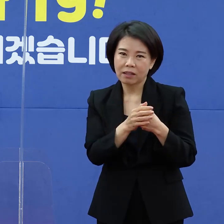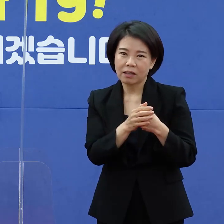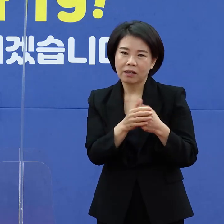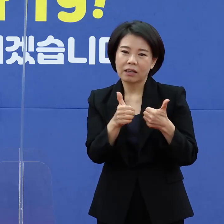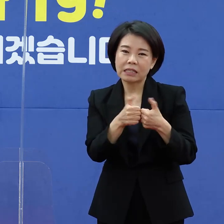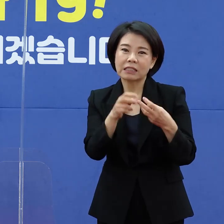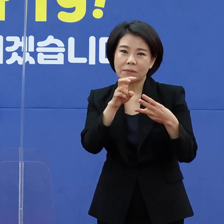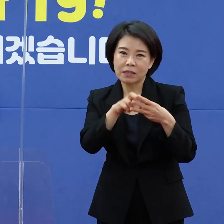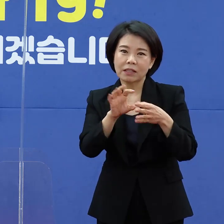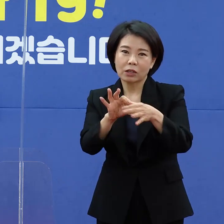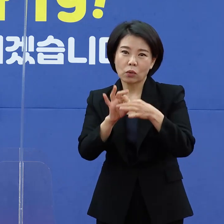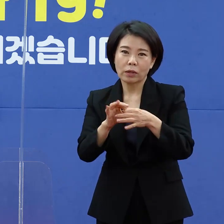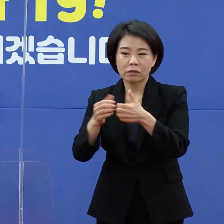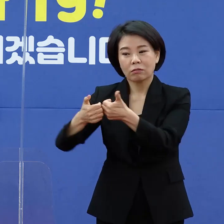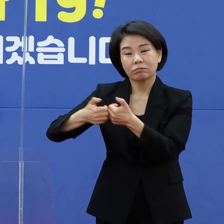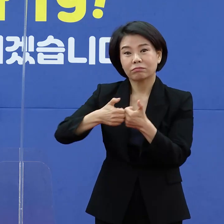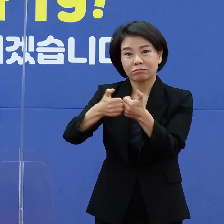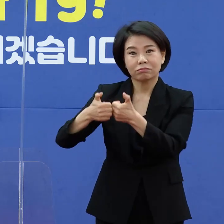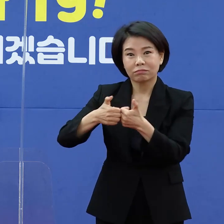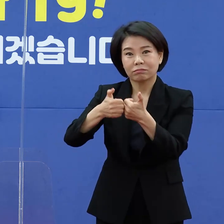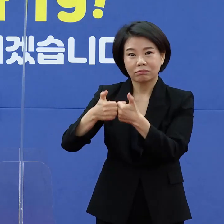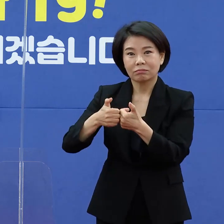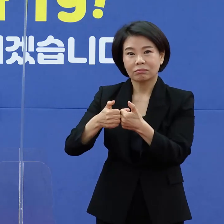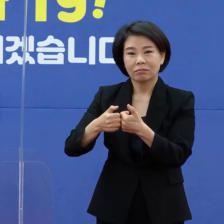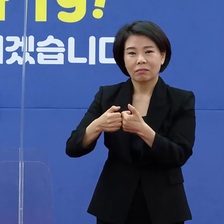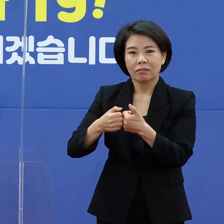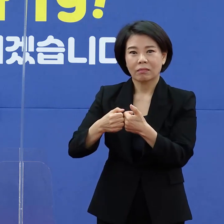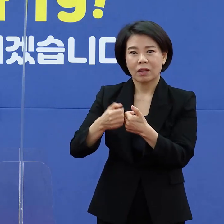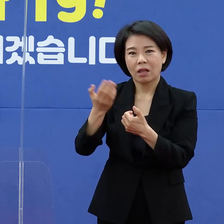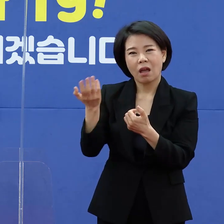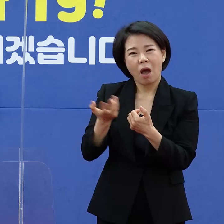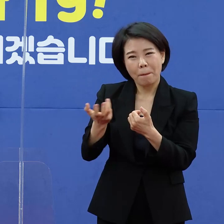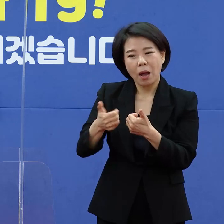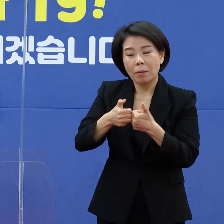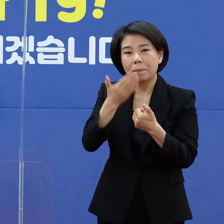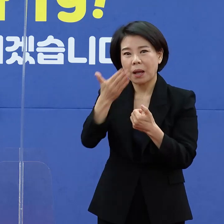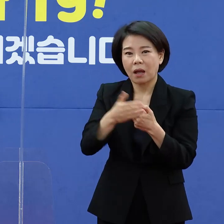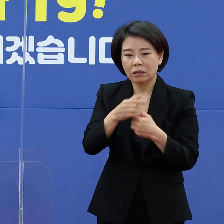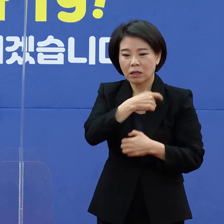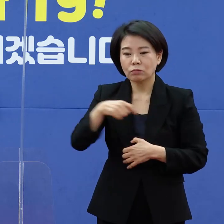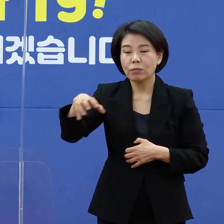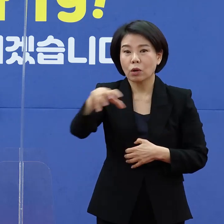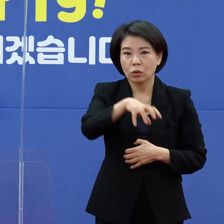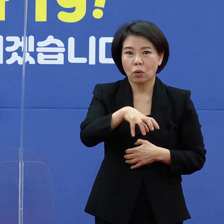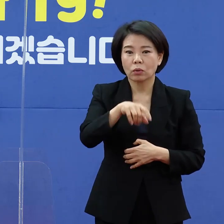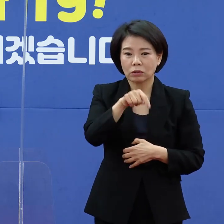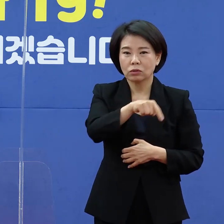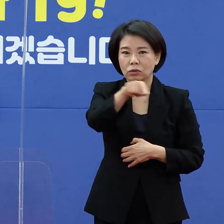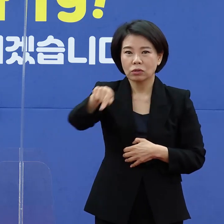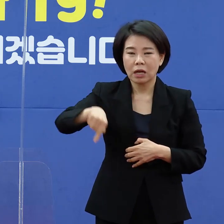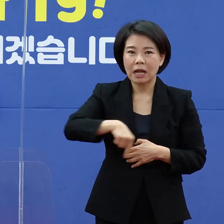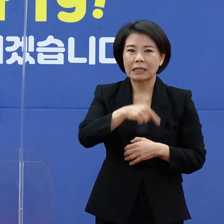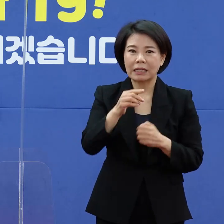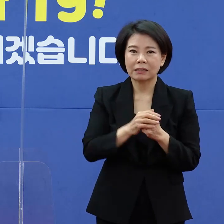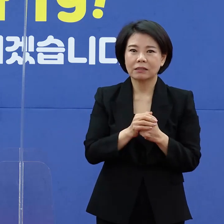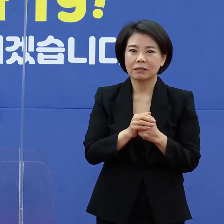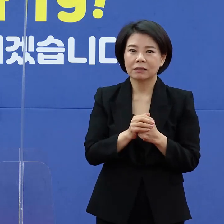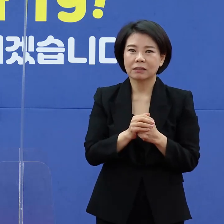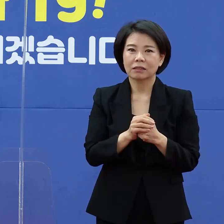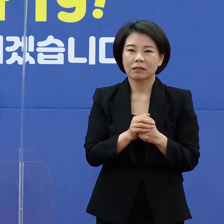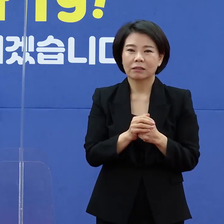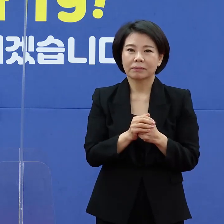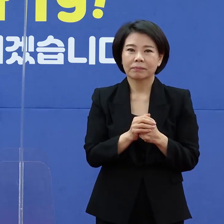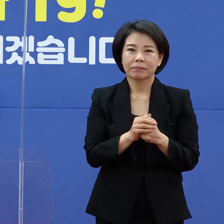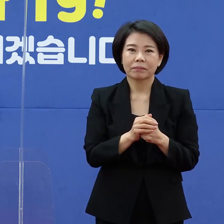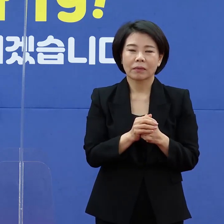상담센터를 통해서 언제든지 의료상담을 받을 수 있습니다. 읍면동에 있는 의료기관에 다소 요리교회가